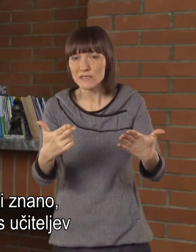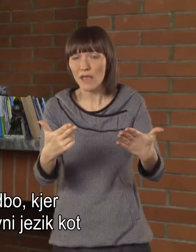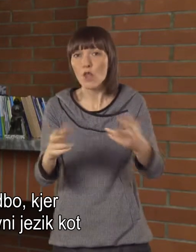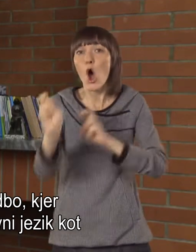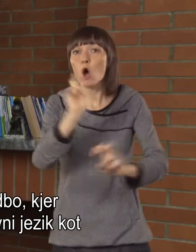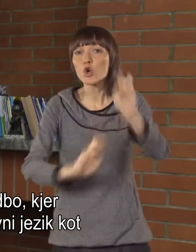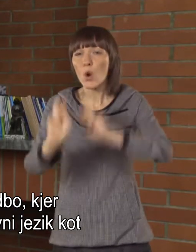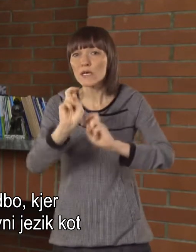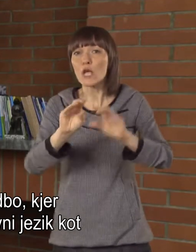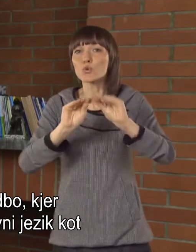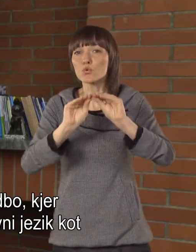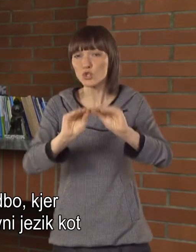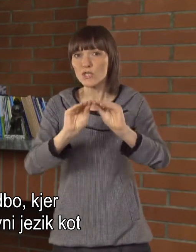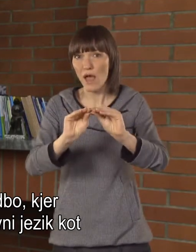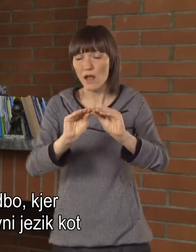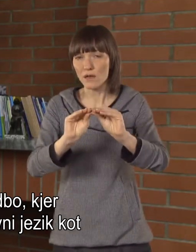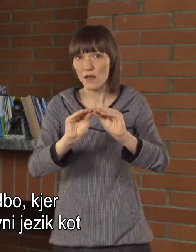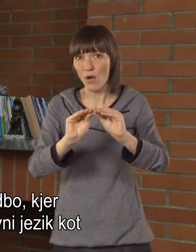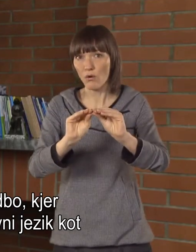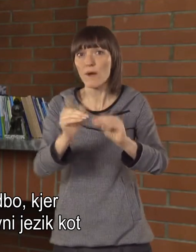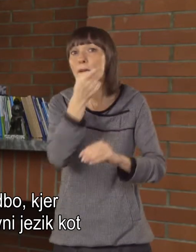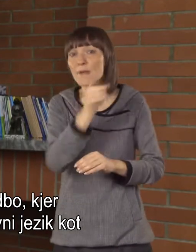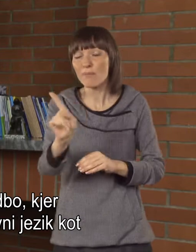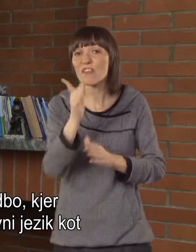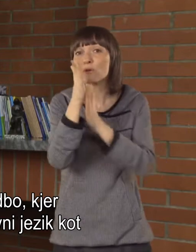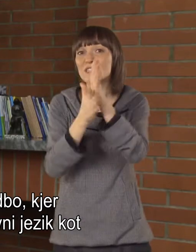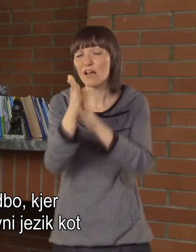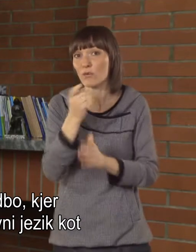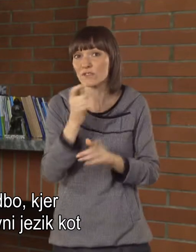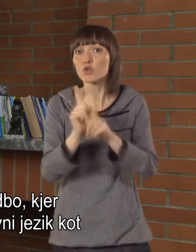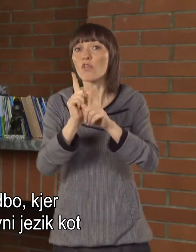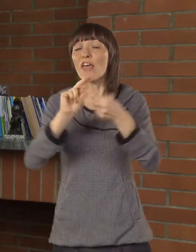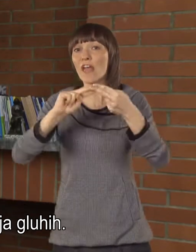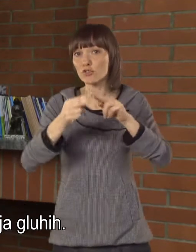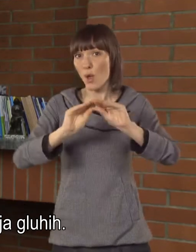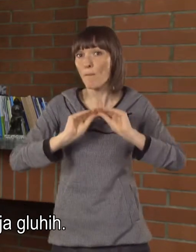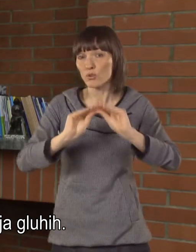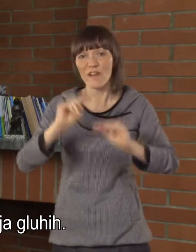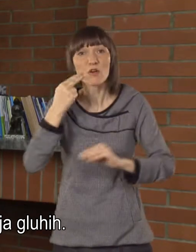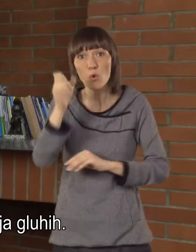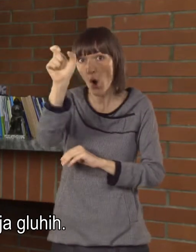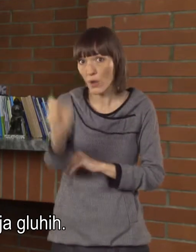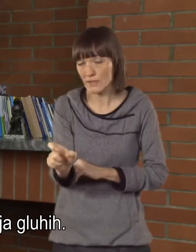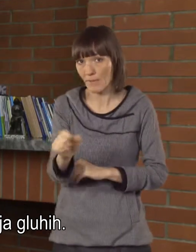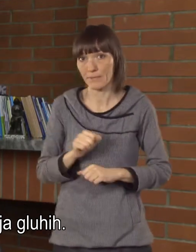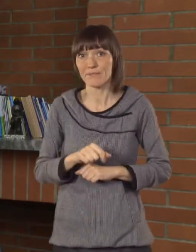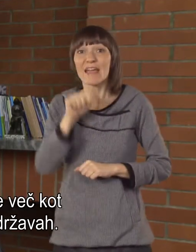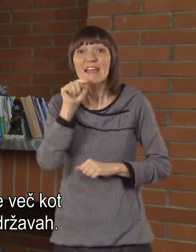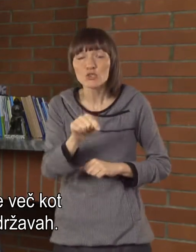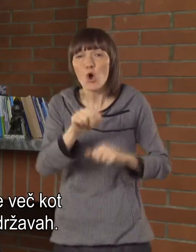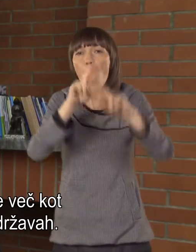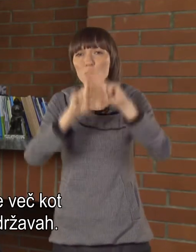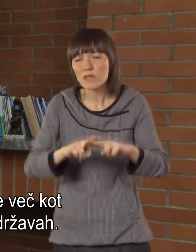učiteljev gluhih sprejel neko uredbo, kjer je prepovedal znakovni jezik kot sredstvo povčevanja gluhih. In